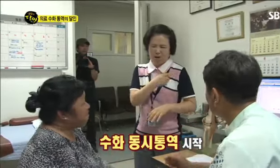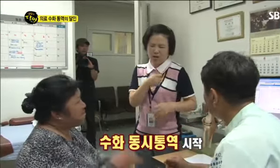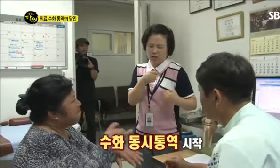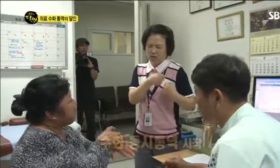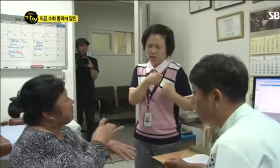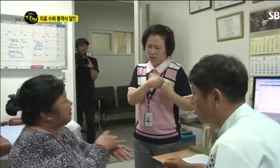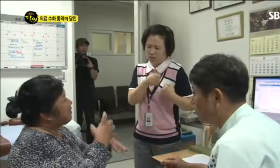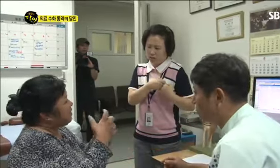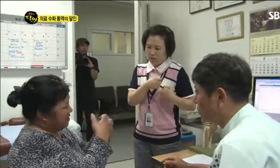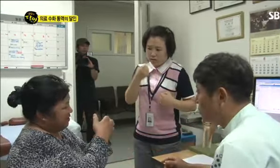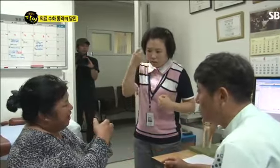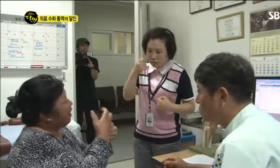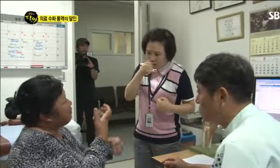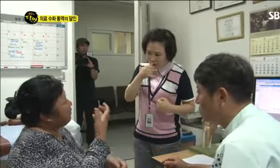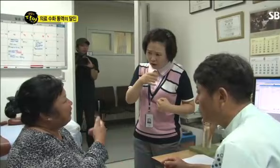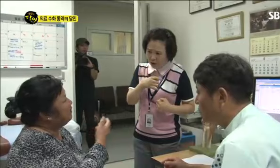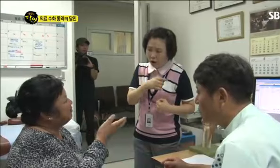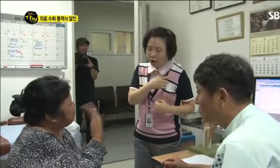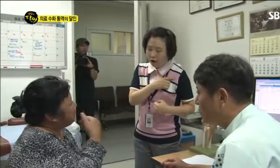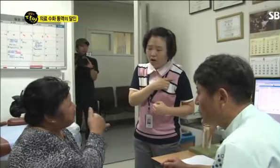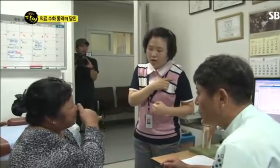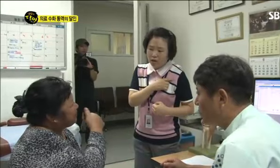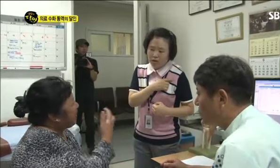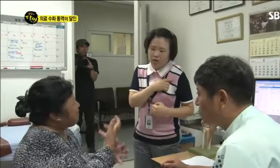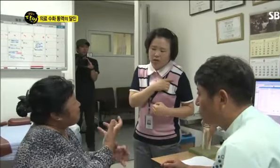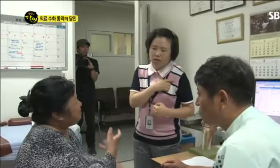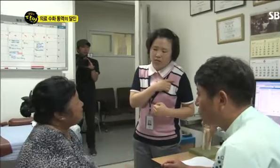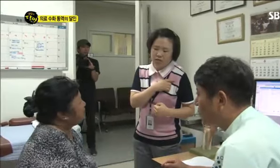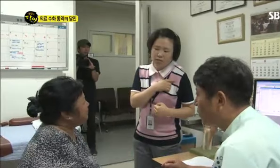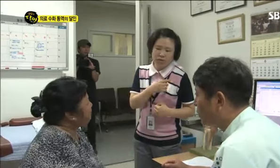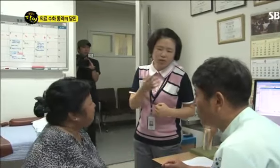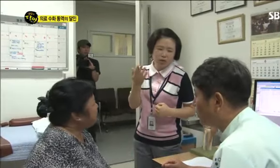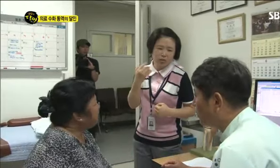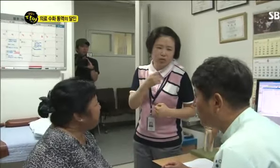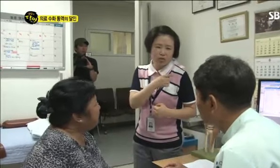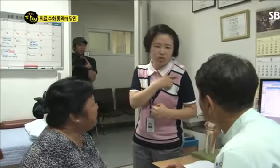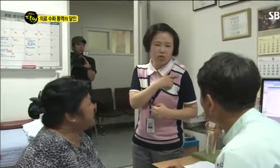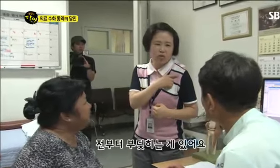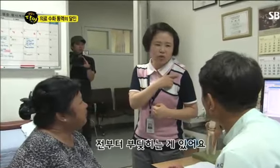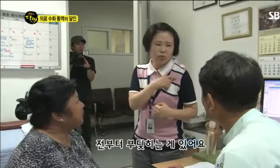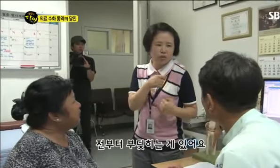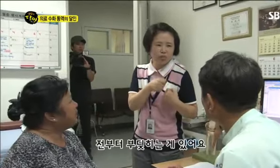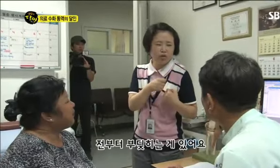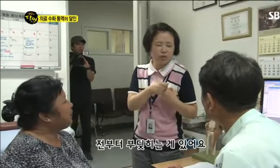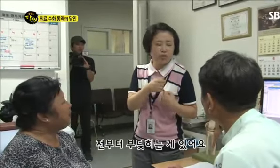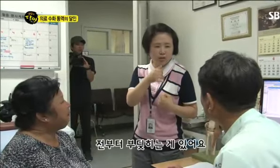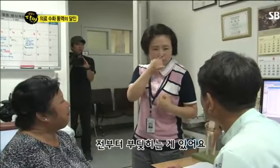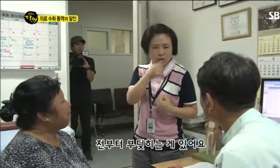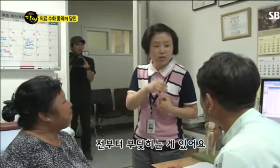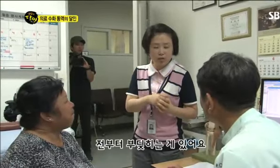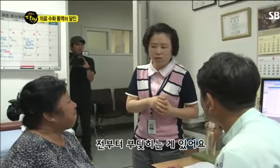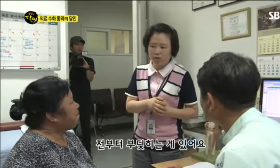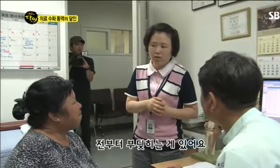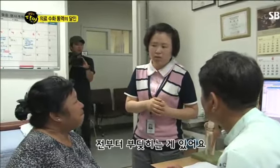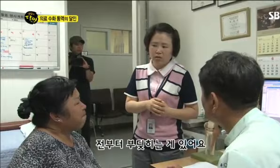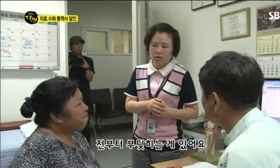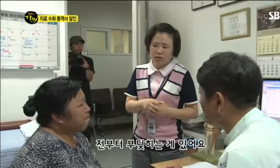느낌이냐고 물어보세요. 아, 맞아요. 전해부터 여기가 좀 이렇게 부딪힌 느낌이 있어요. 닫힌 적이냐고